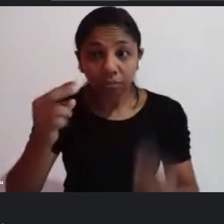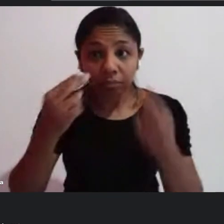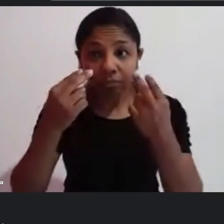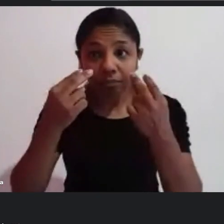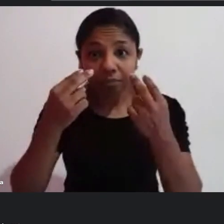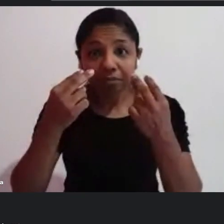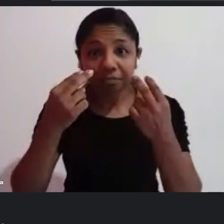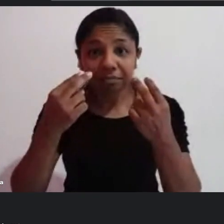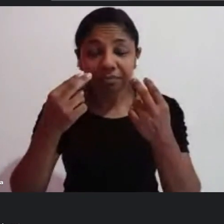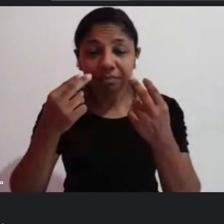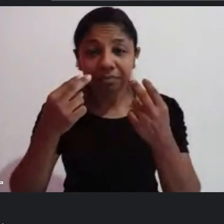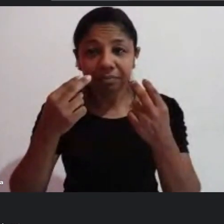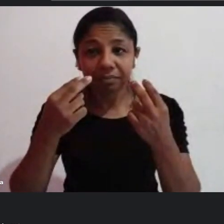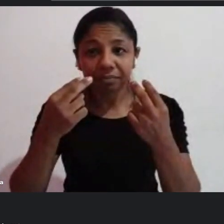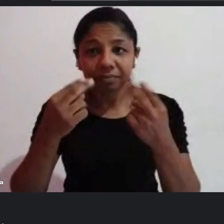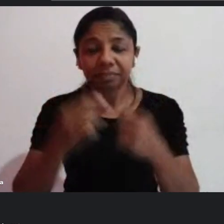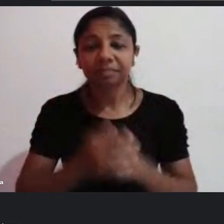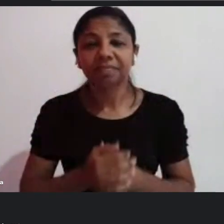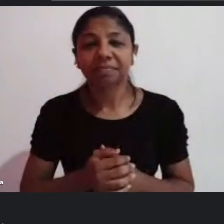A hora melhor?